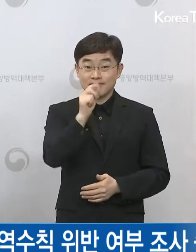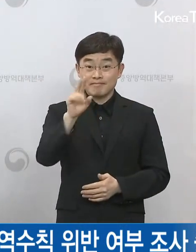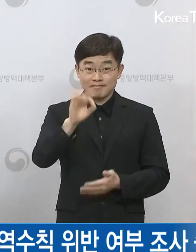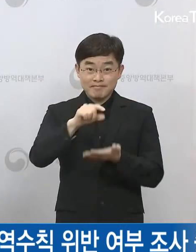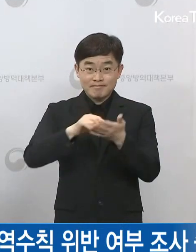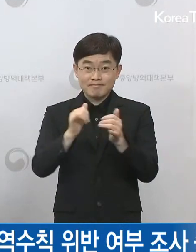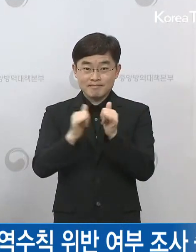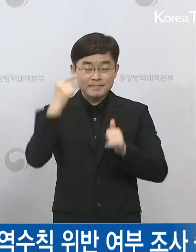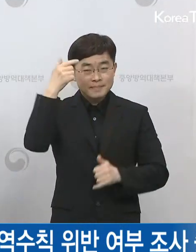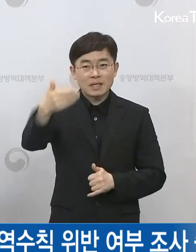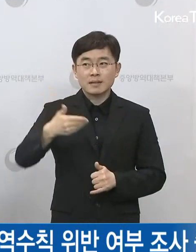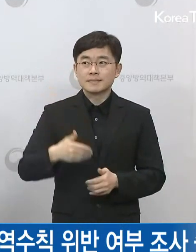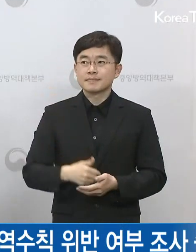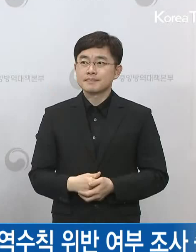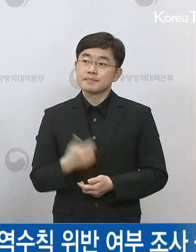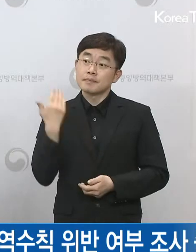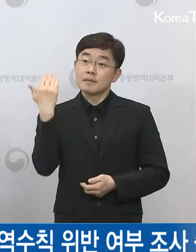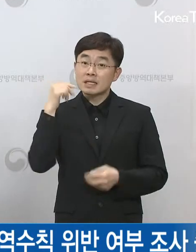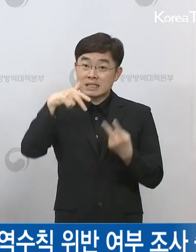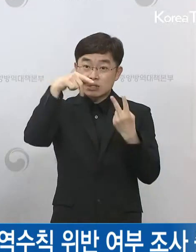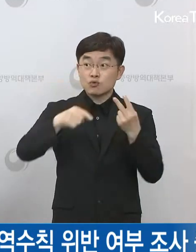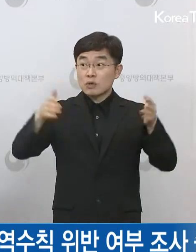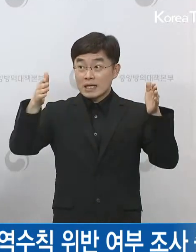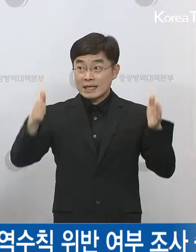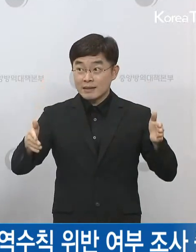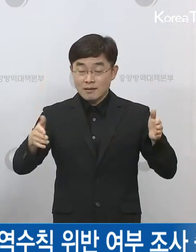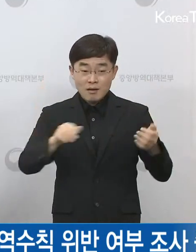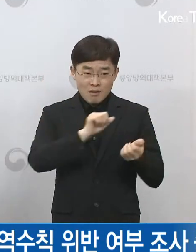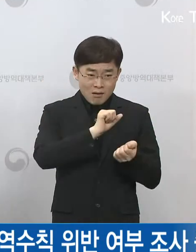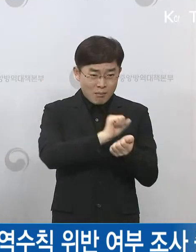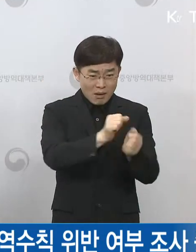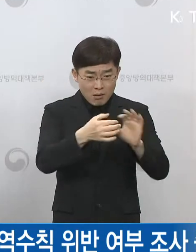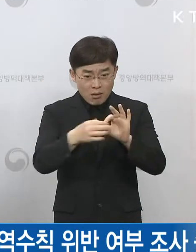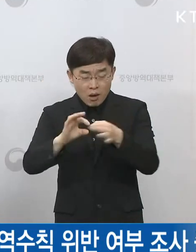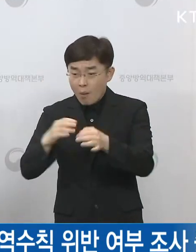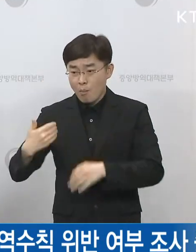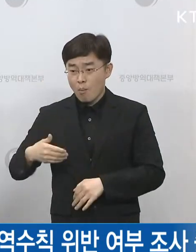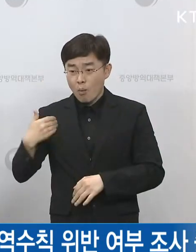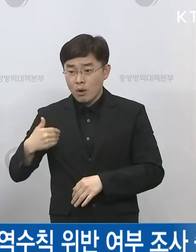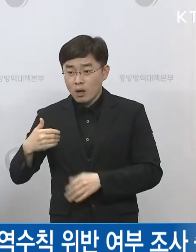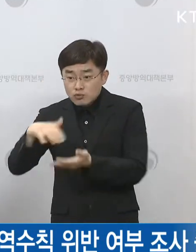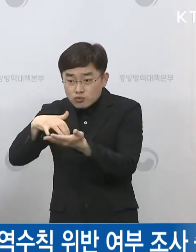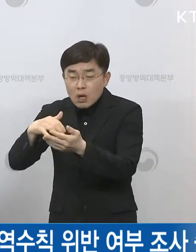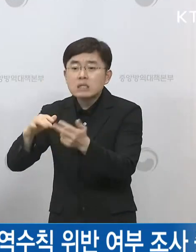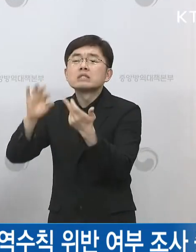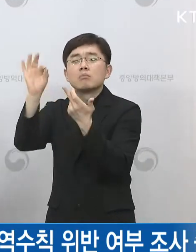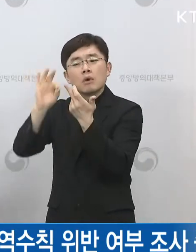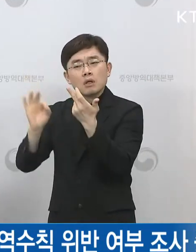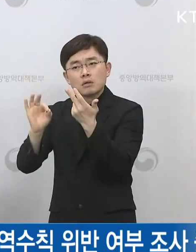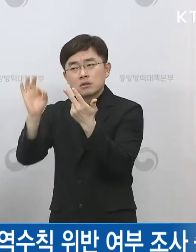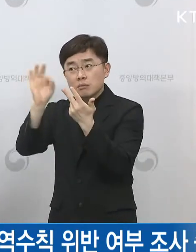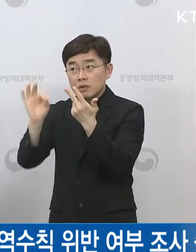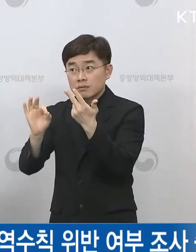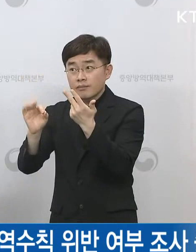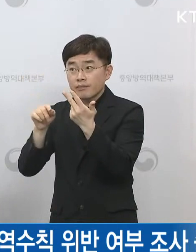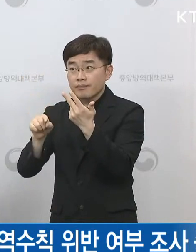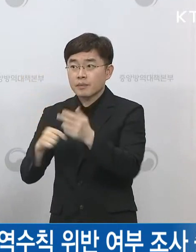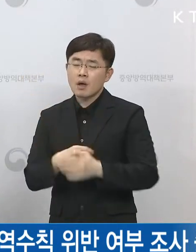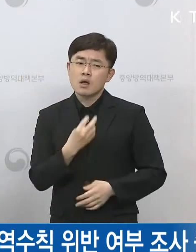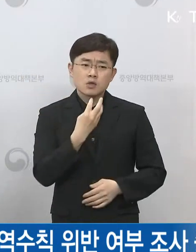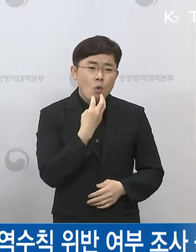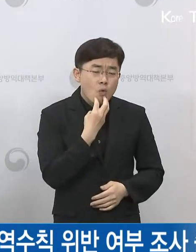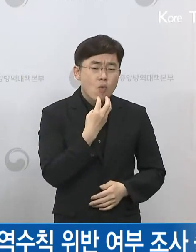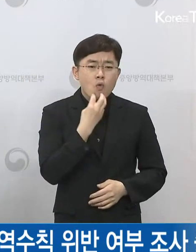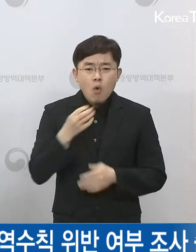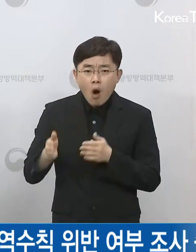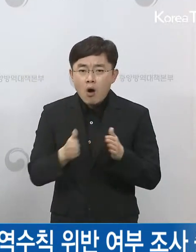질문입니다. 최근 2주간 감염 경로 9명의 비율이 10% 선입니다. 서울, 경기, 인천 등